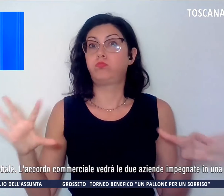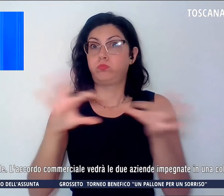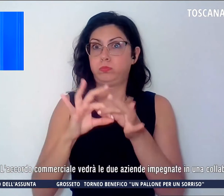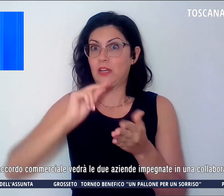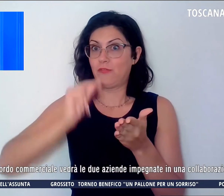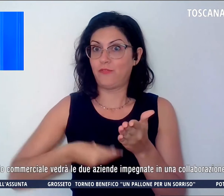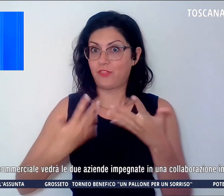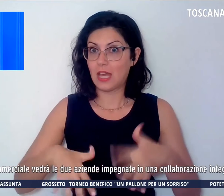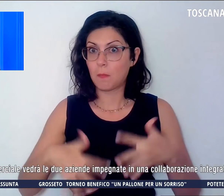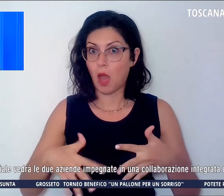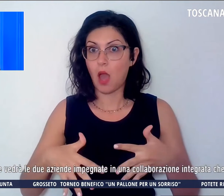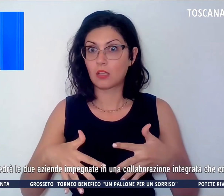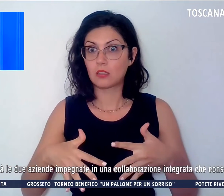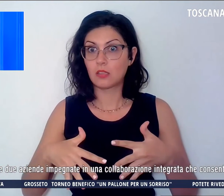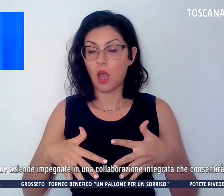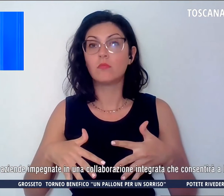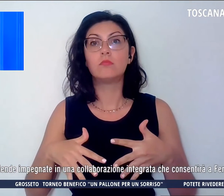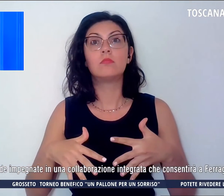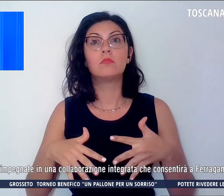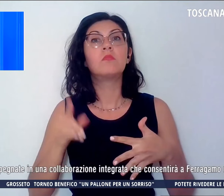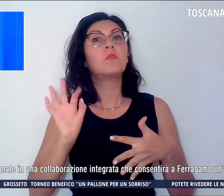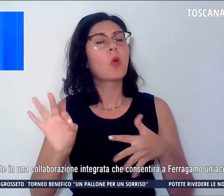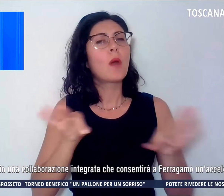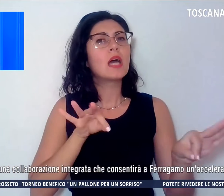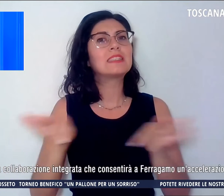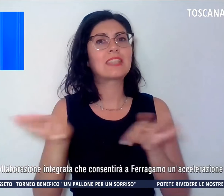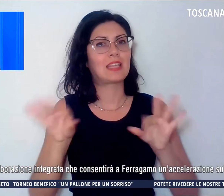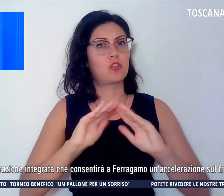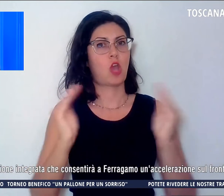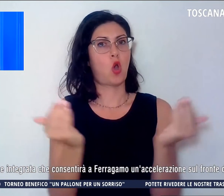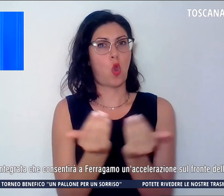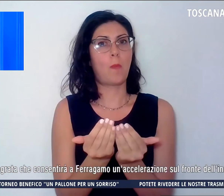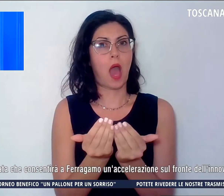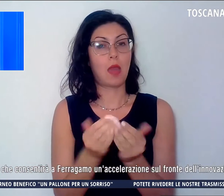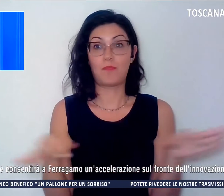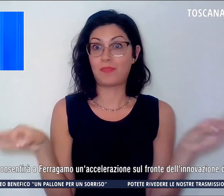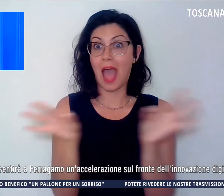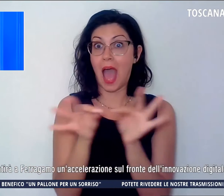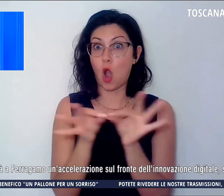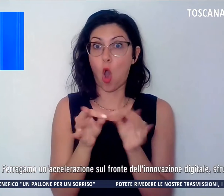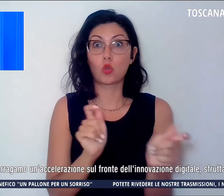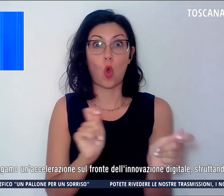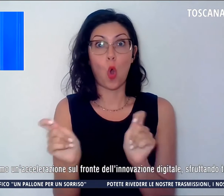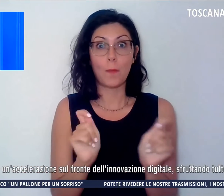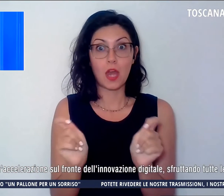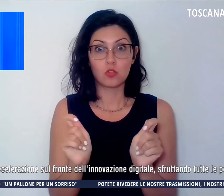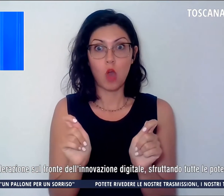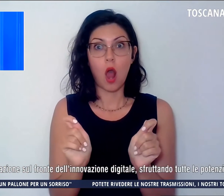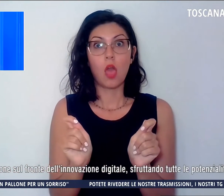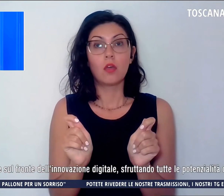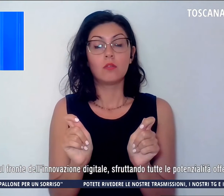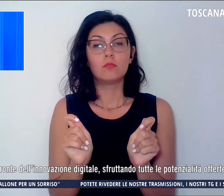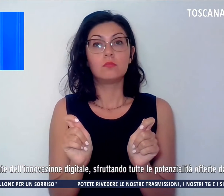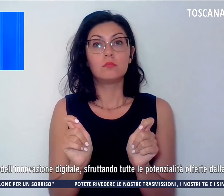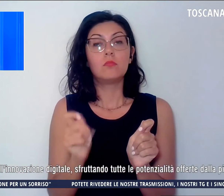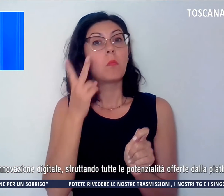una sorta di strategia globale. L'accordo commerciale prevede infatti che